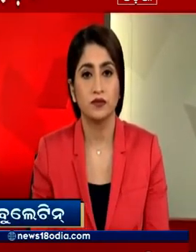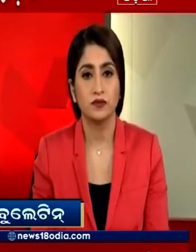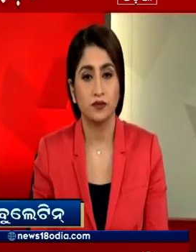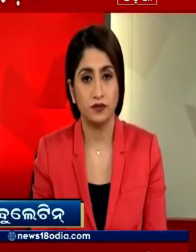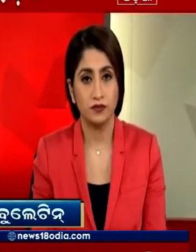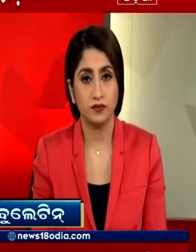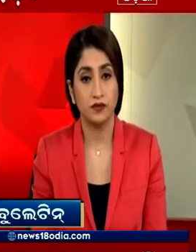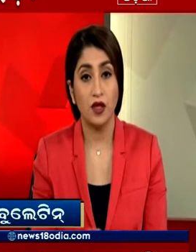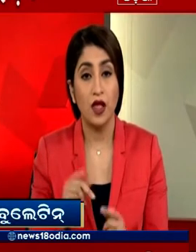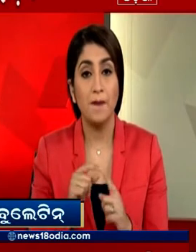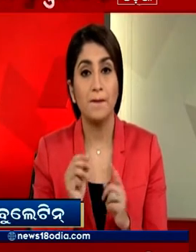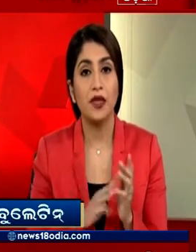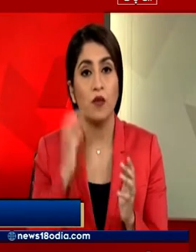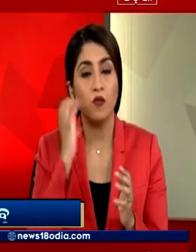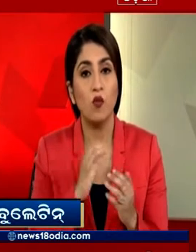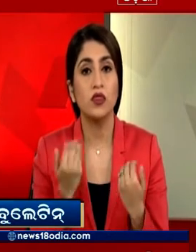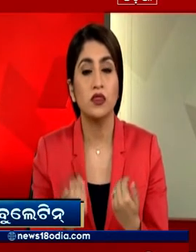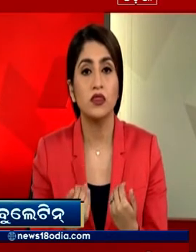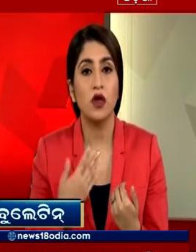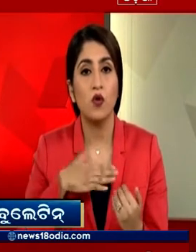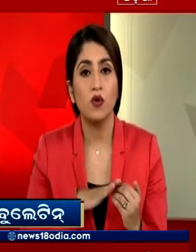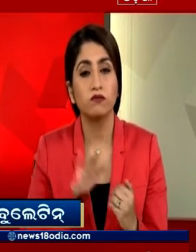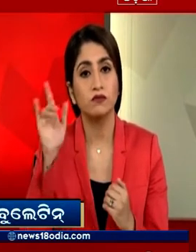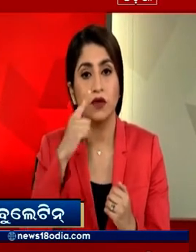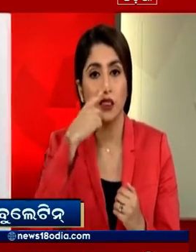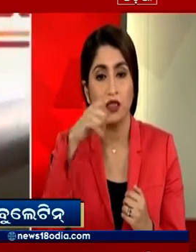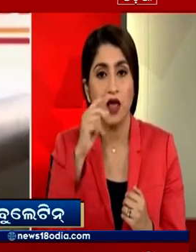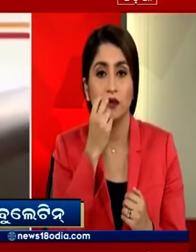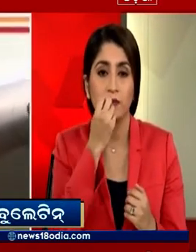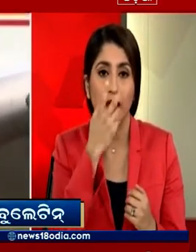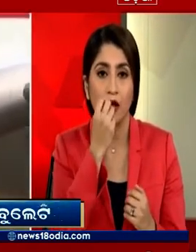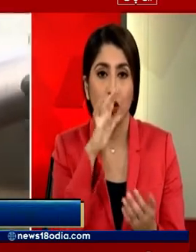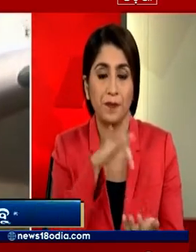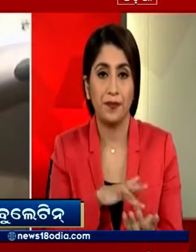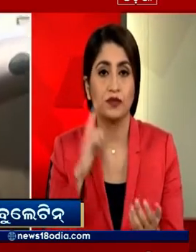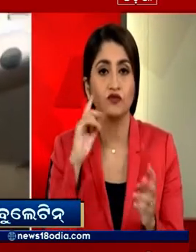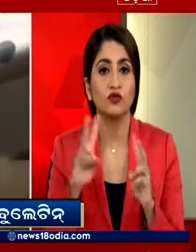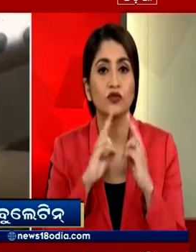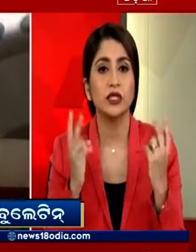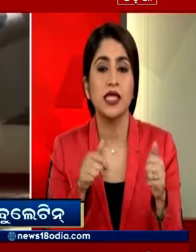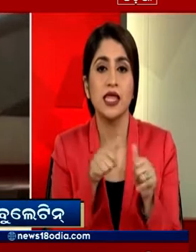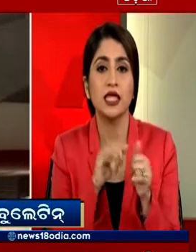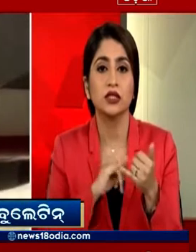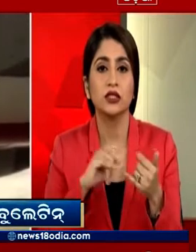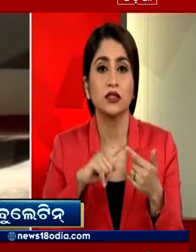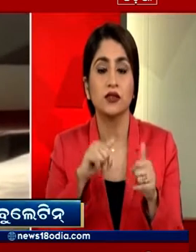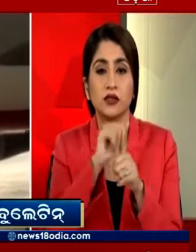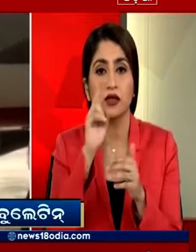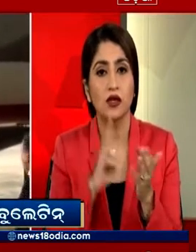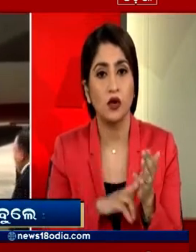पियम मोदी भारत आसियान पूर्वी एशिया और शेत्रिय आर्थिक भागिदारी समेलन में शामिल होने के लिए थाइलेंड